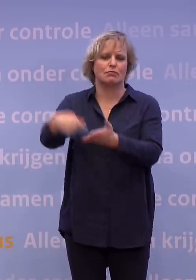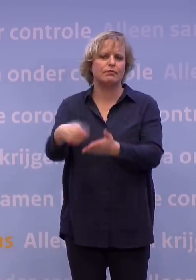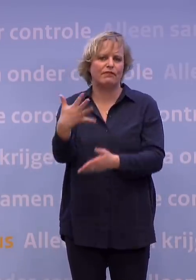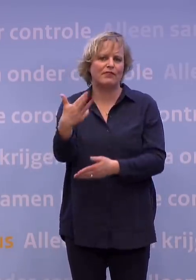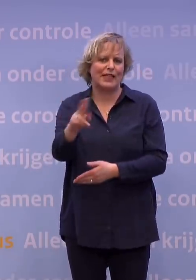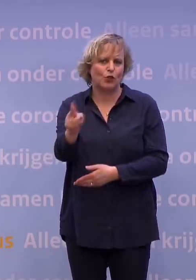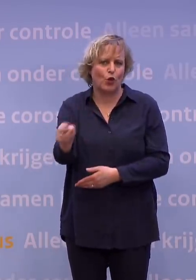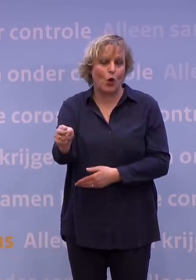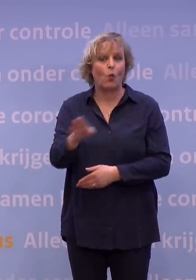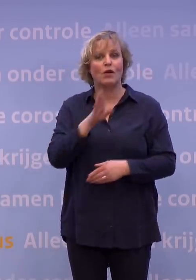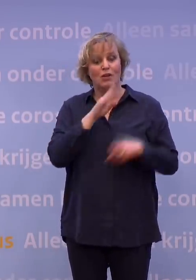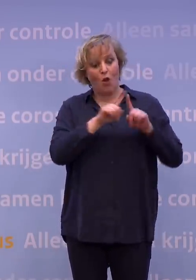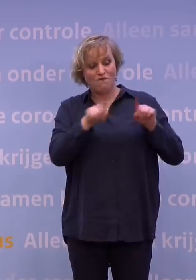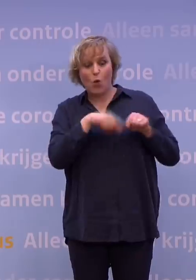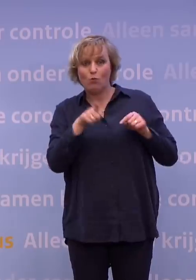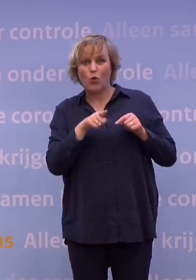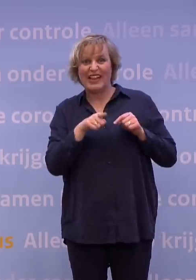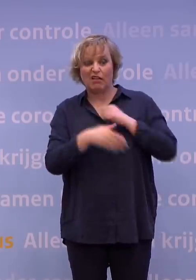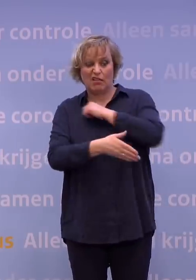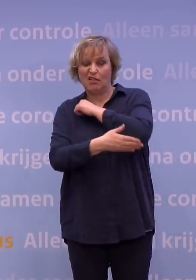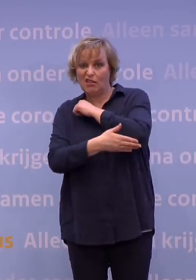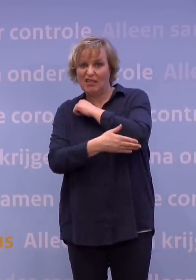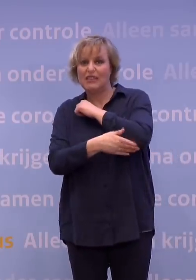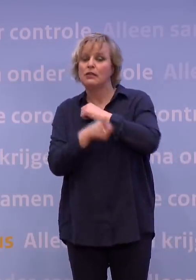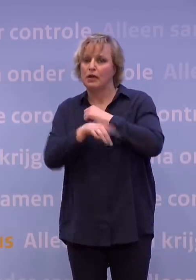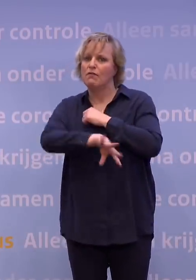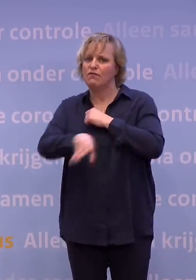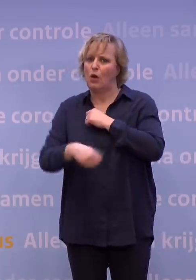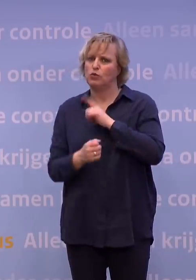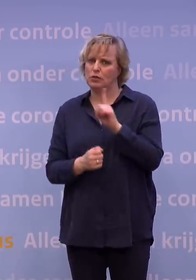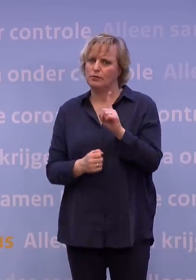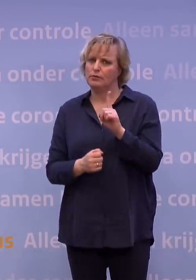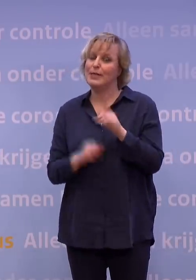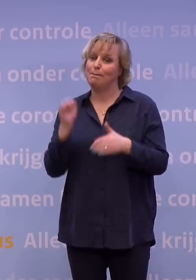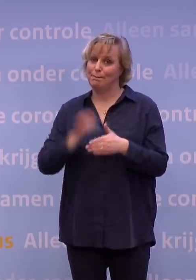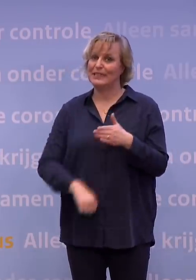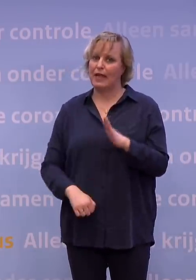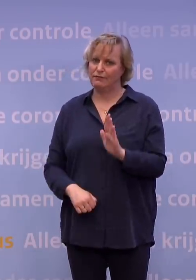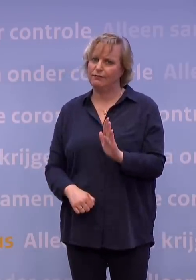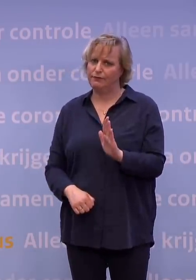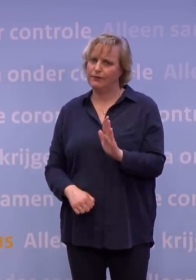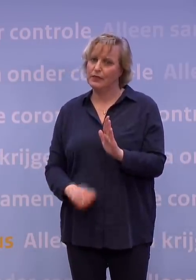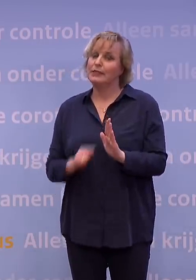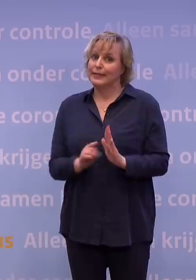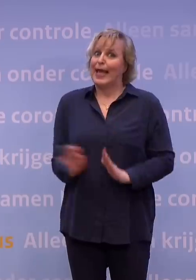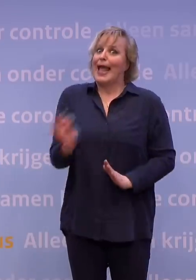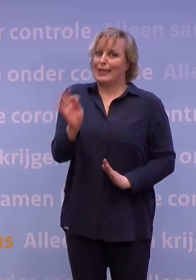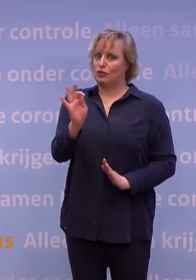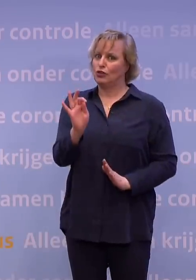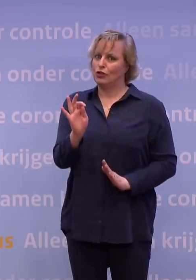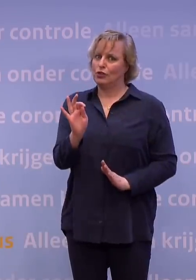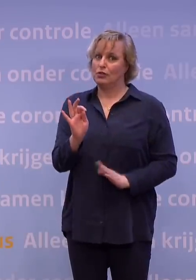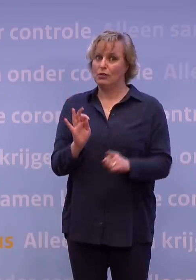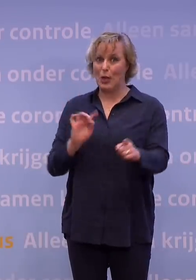rommelen met de formulieren, dan moet ik er echt op wijzen dat dat fraude is. En dat is een misdrijf. dat is natuurlijk een veel ernstiger vergrijp nog.